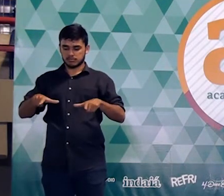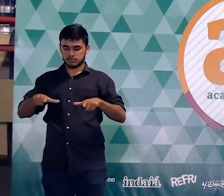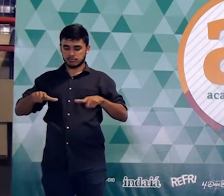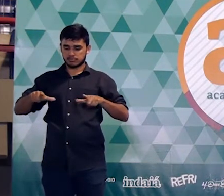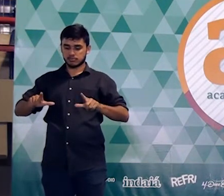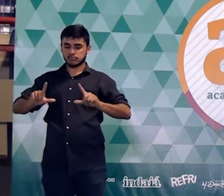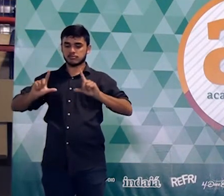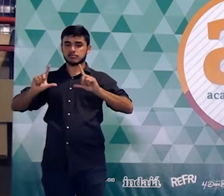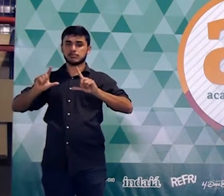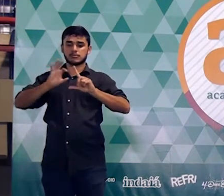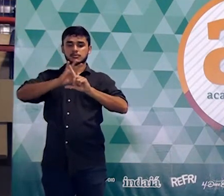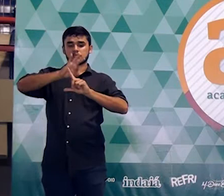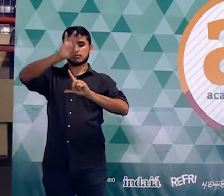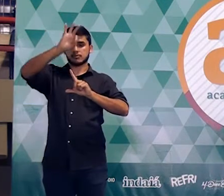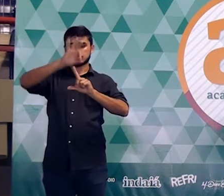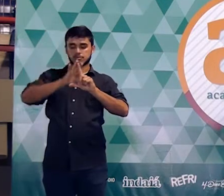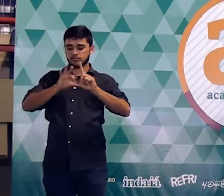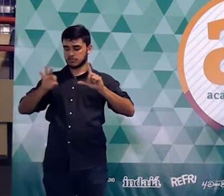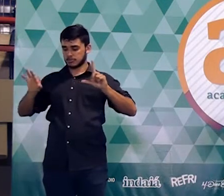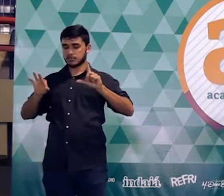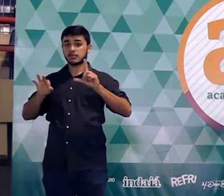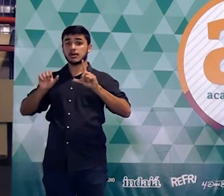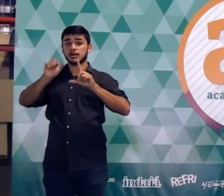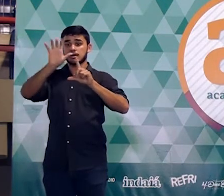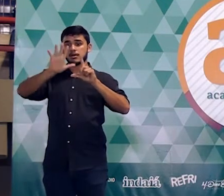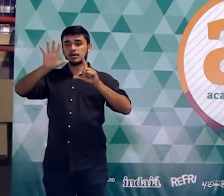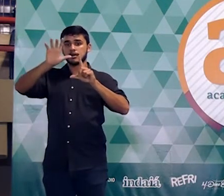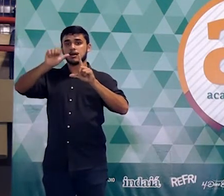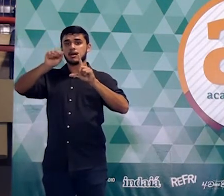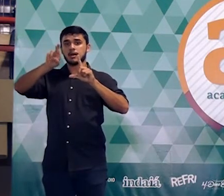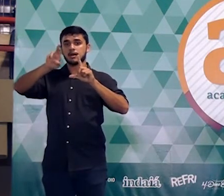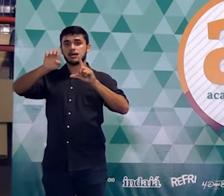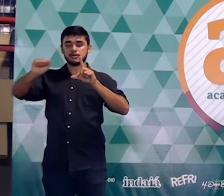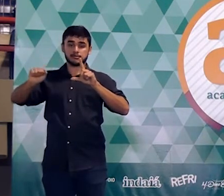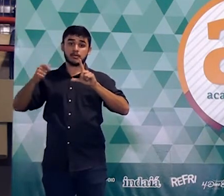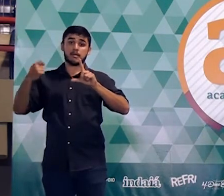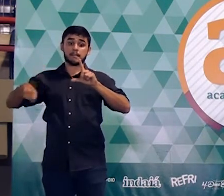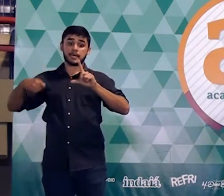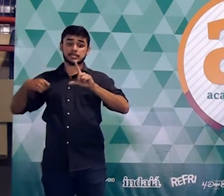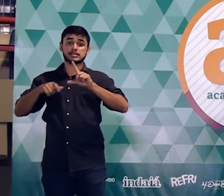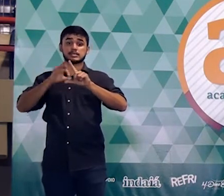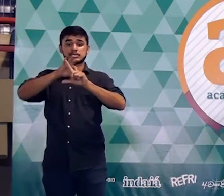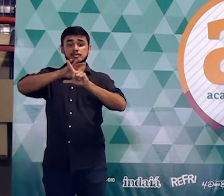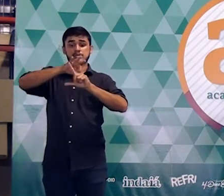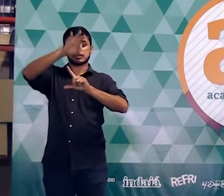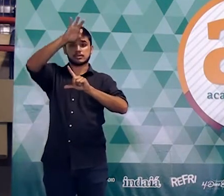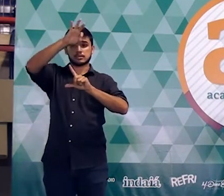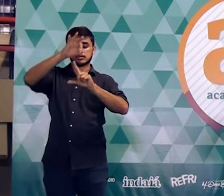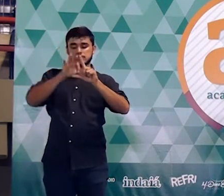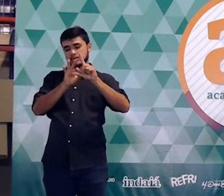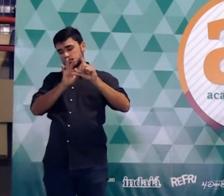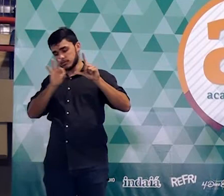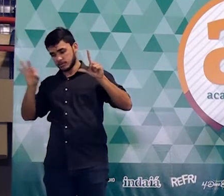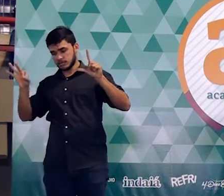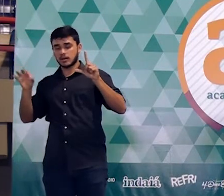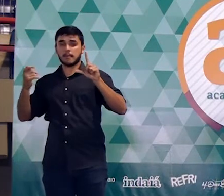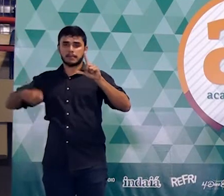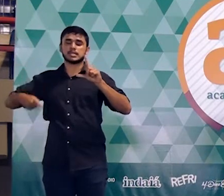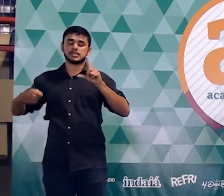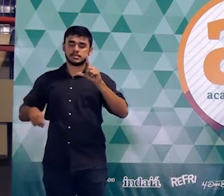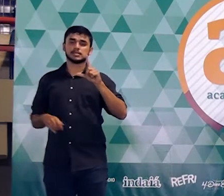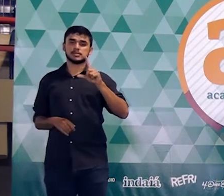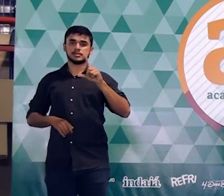área. E para calcular a área, eu preciso das indicações das medidas lineares. Eu preciso saber comprimento, eu preciso saber